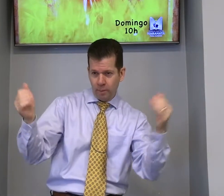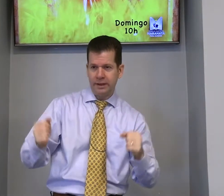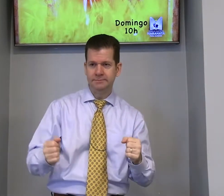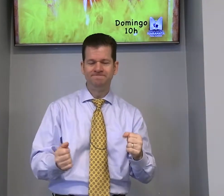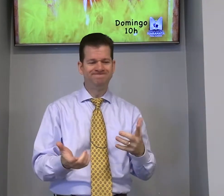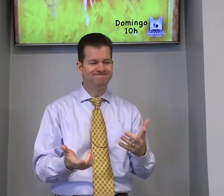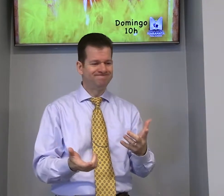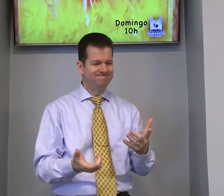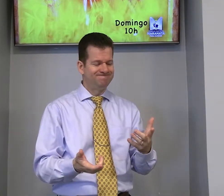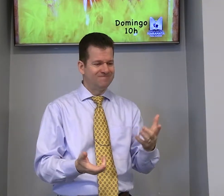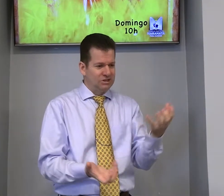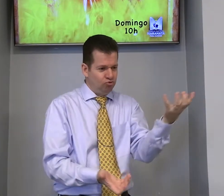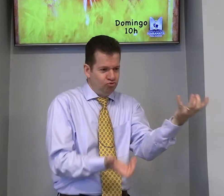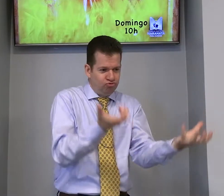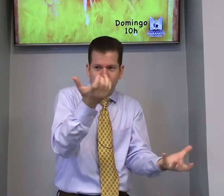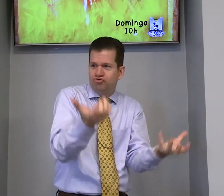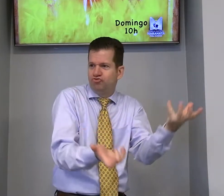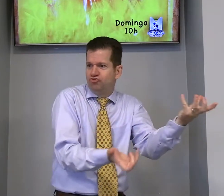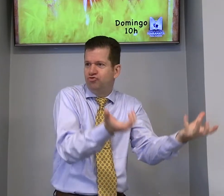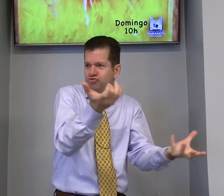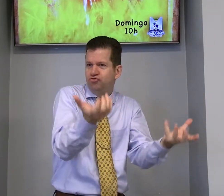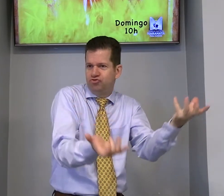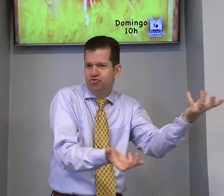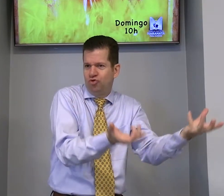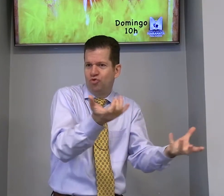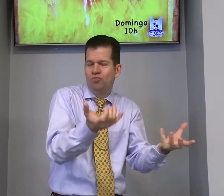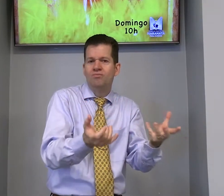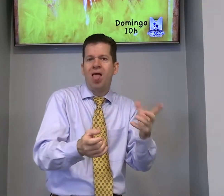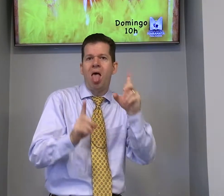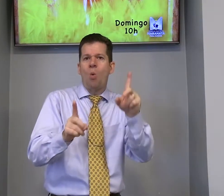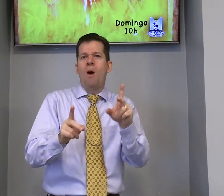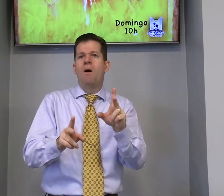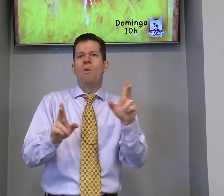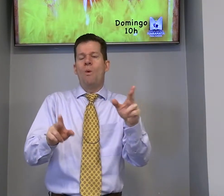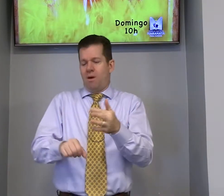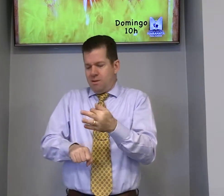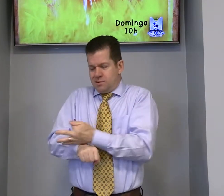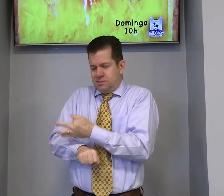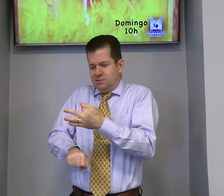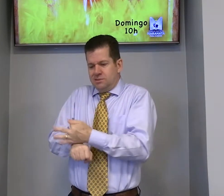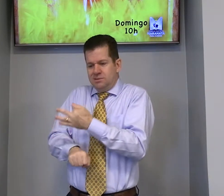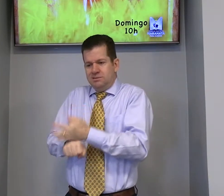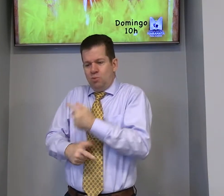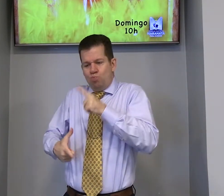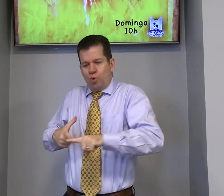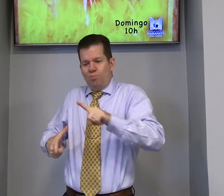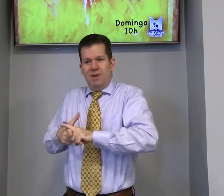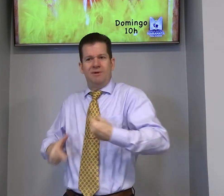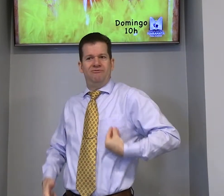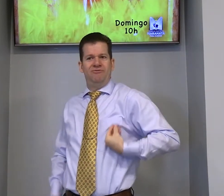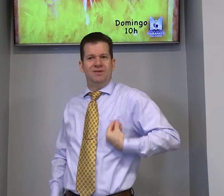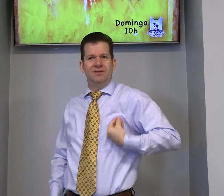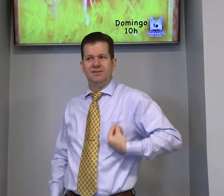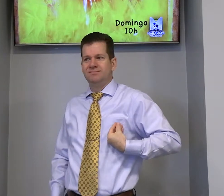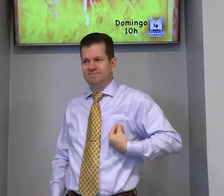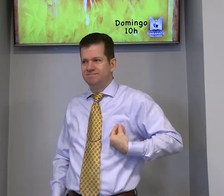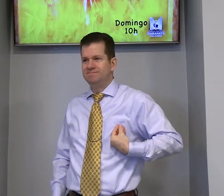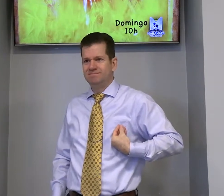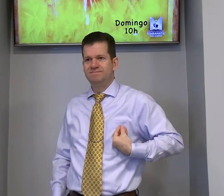comparando o fogo igual a aguentar os